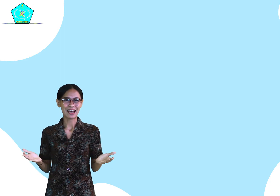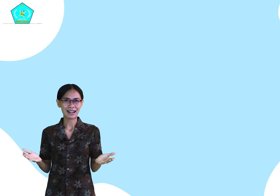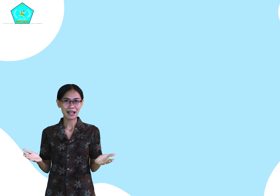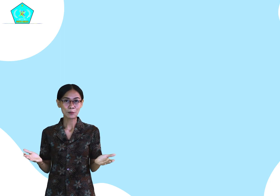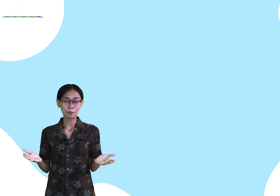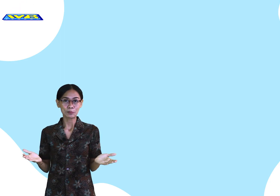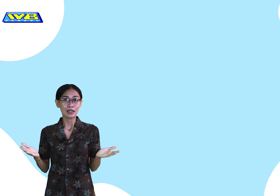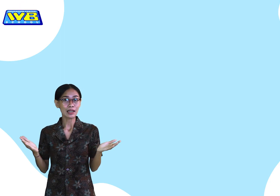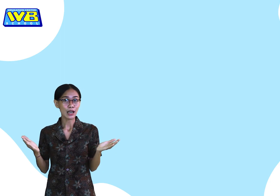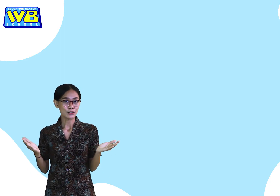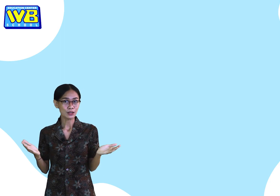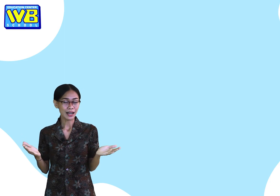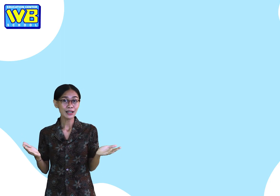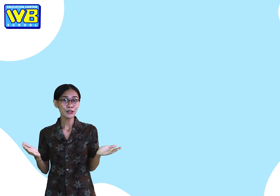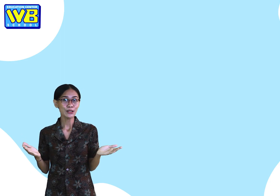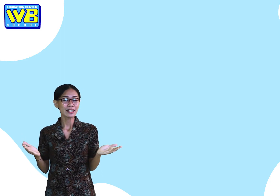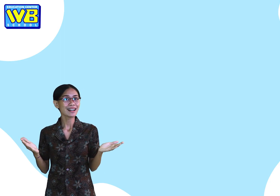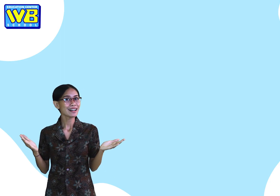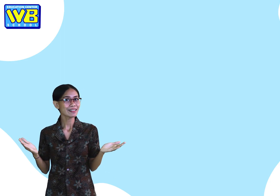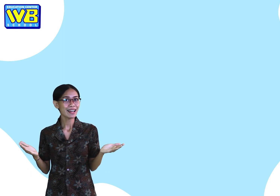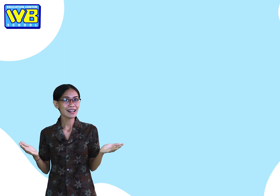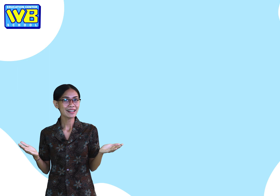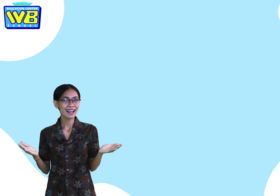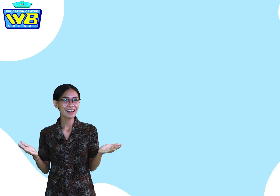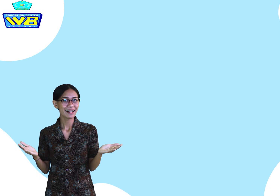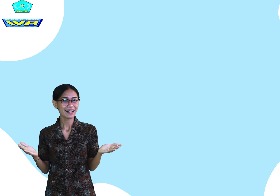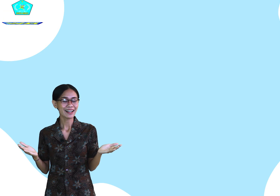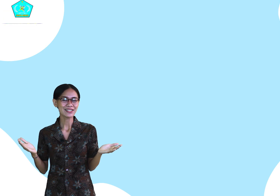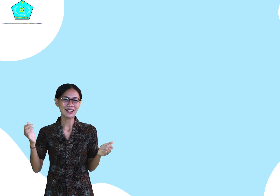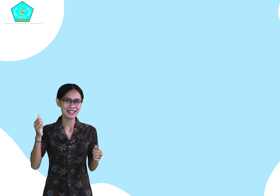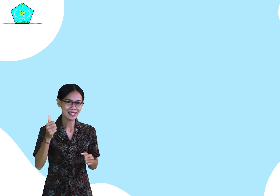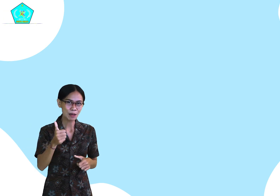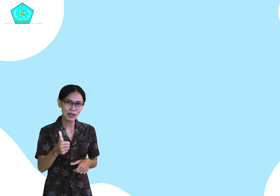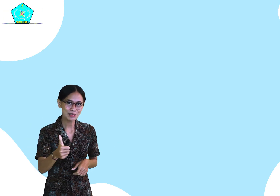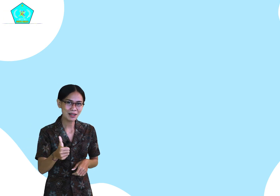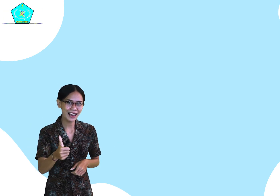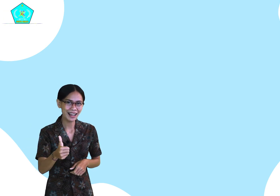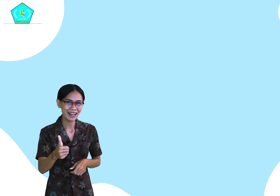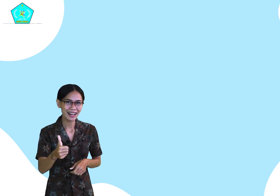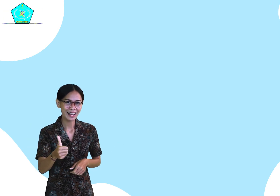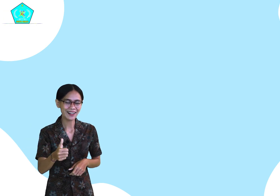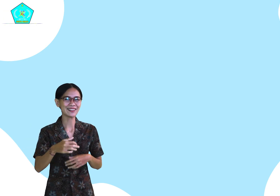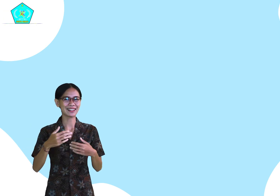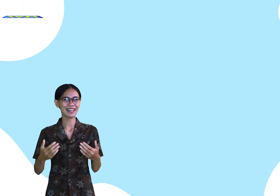sekarang kita lanjutkan yuk dengan latihannya. Sudah siap di rumah? Oke,